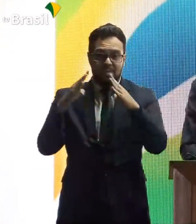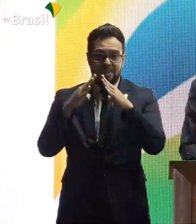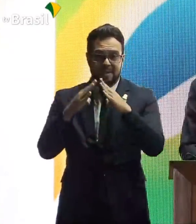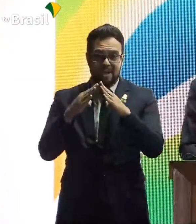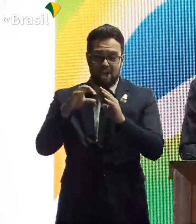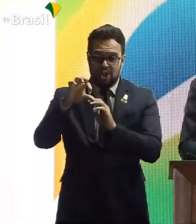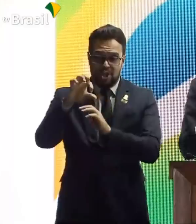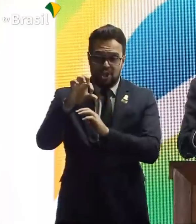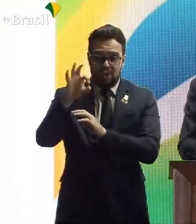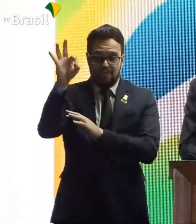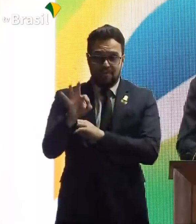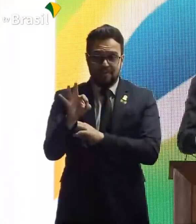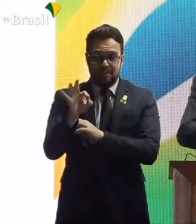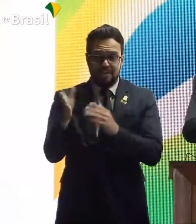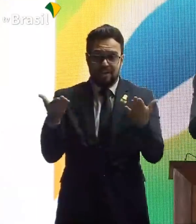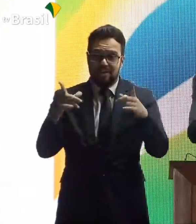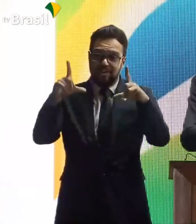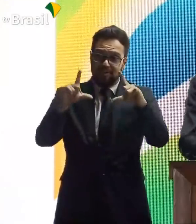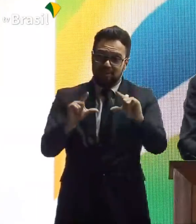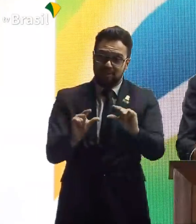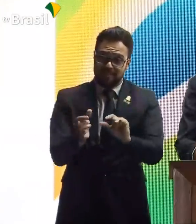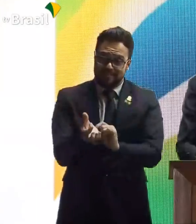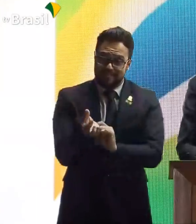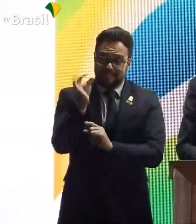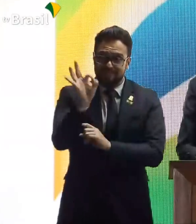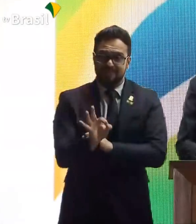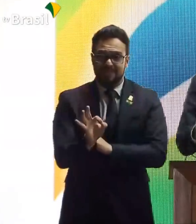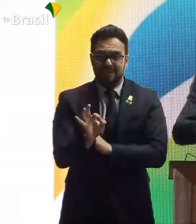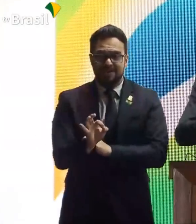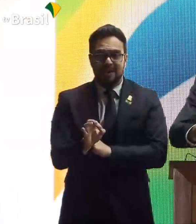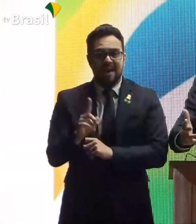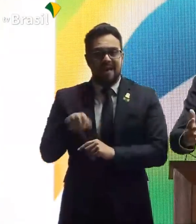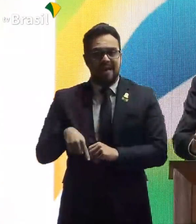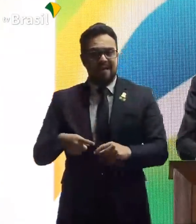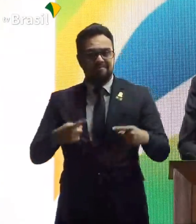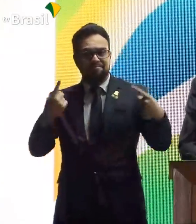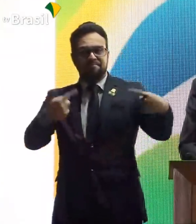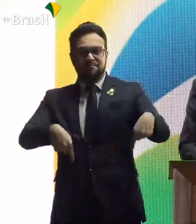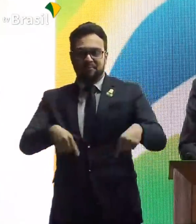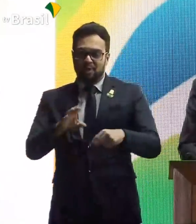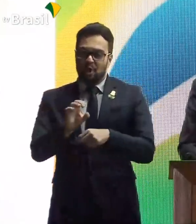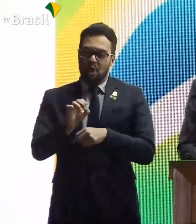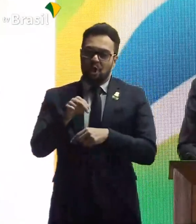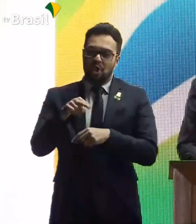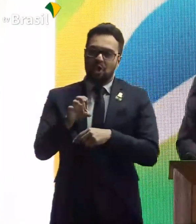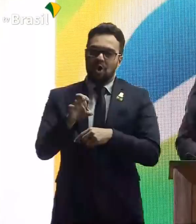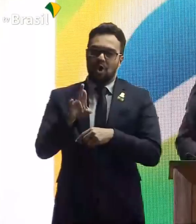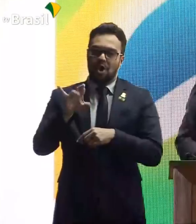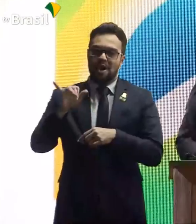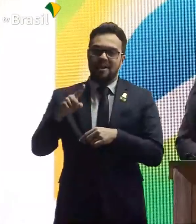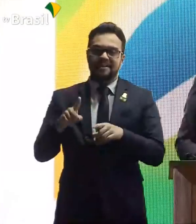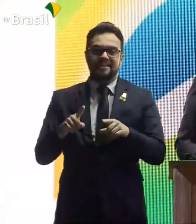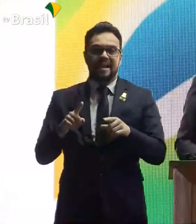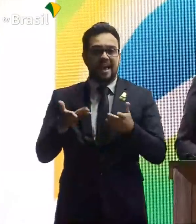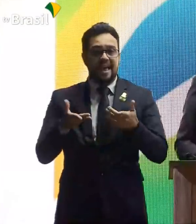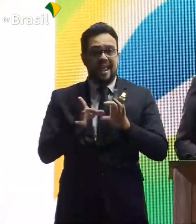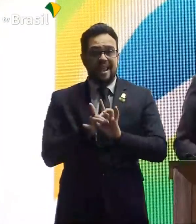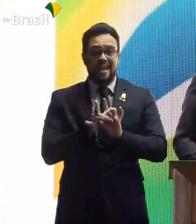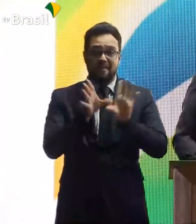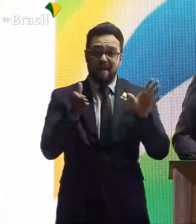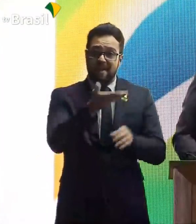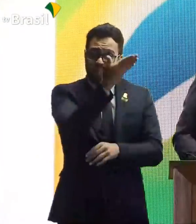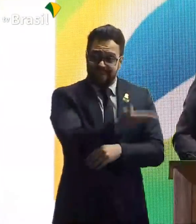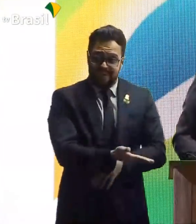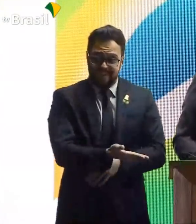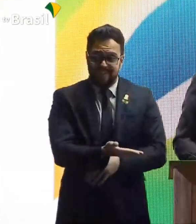,5% agora. Os outros bancos vão ter que ir atrás. Isso é concorrência. Isso não é cartel. Isso é liberdade que eu dei para